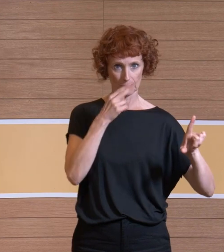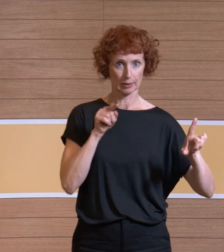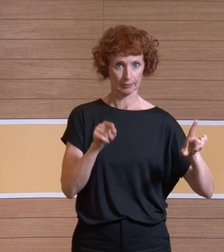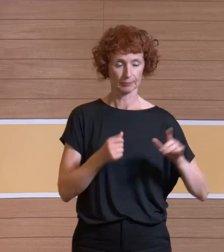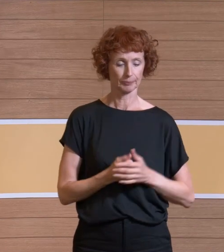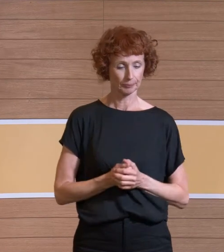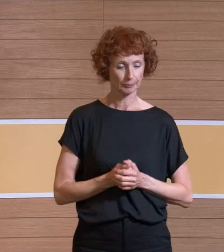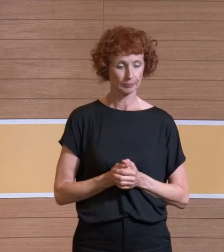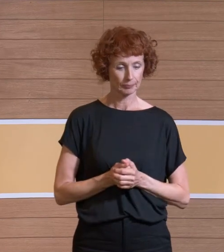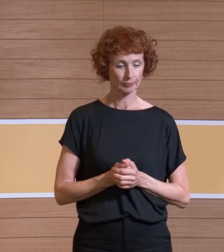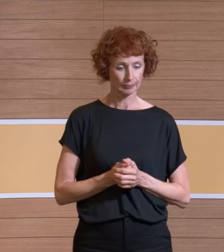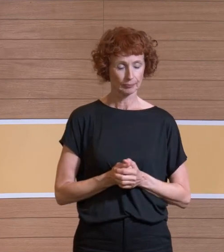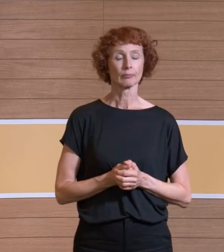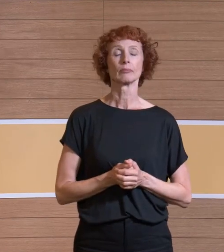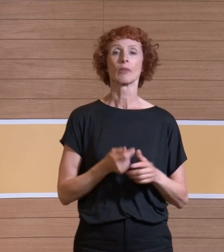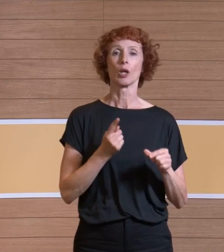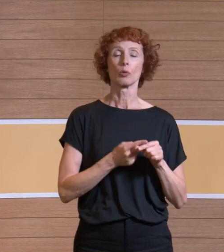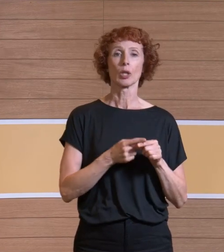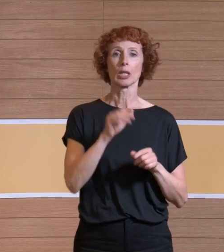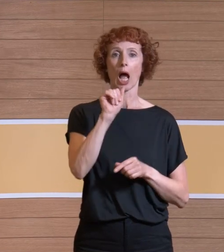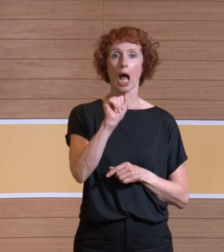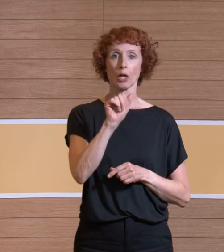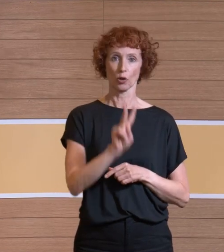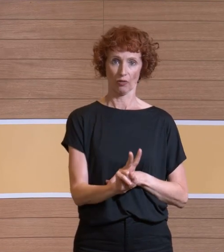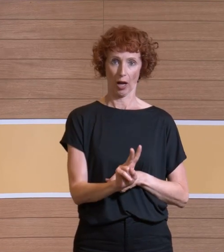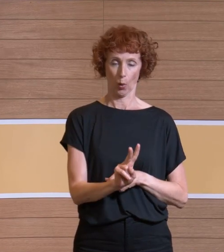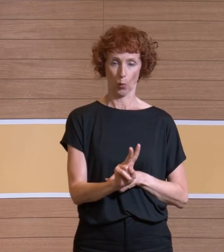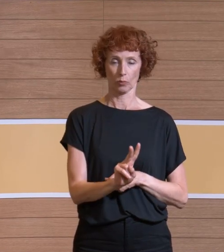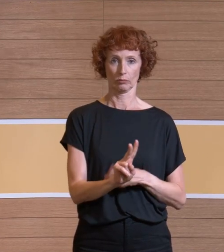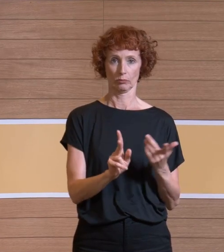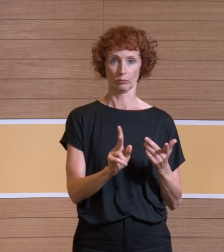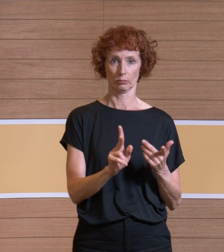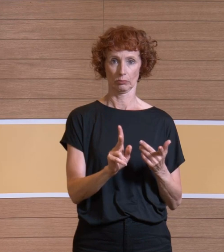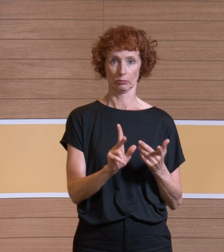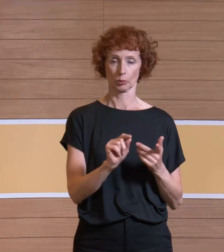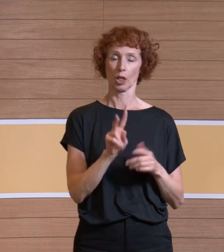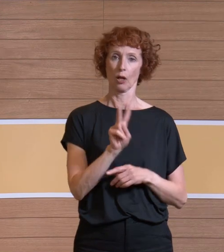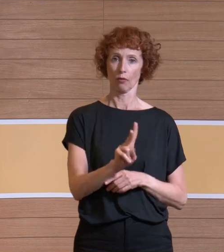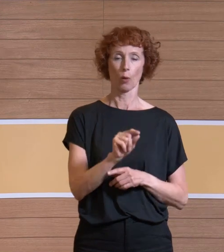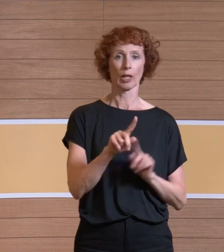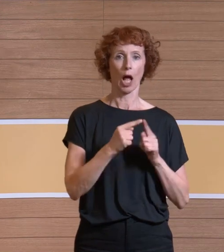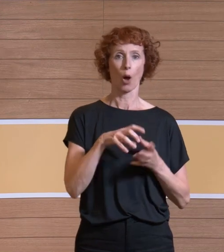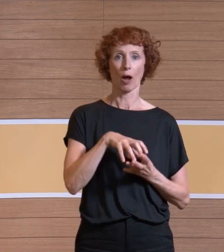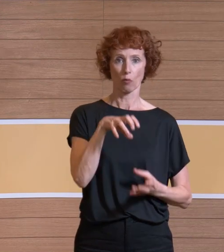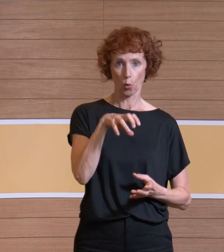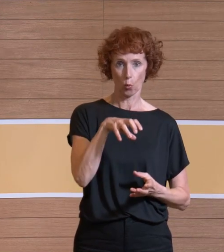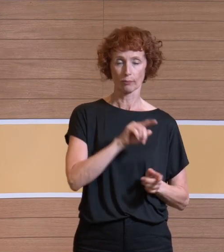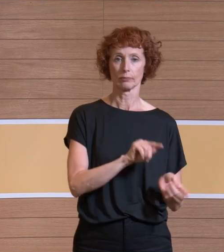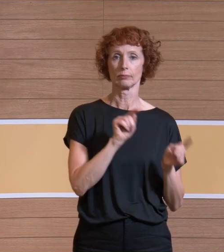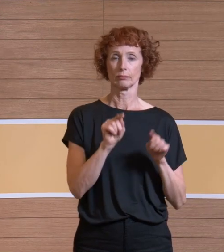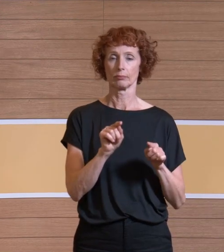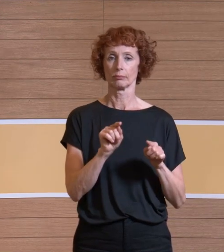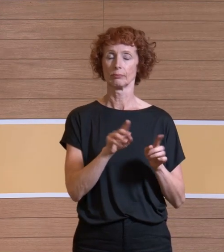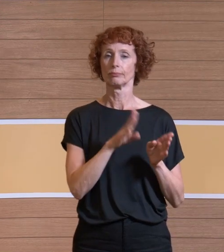Und da steht auf der linken Seite der Quotient A durch V. A steht für die äquivalente Absorptionsfläche und V für das Raumvolumen. Und rechts steht eine Formel,